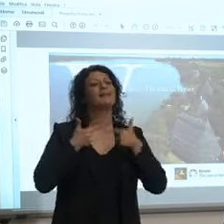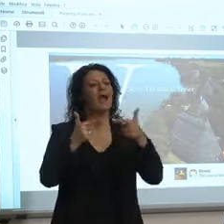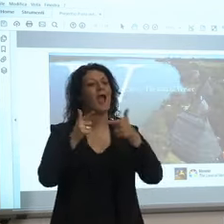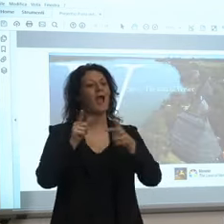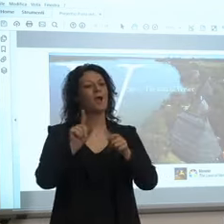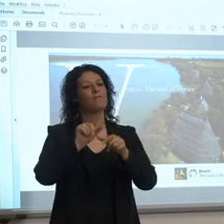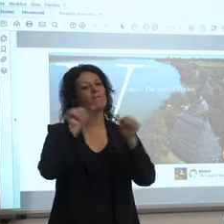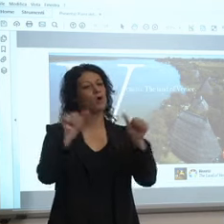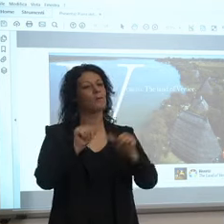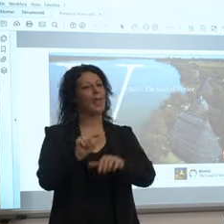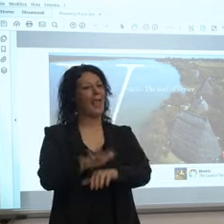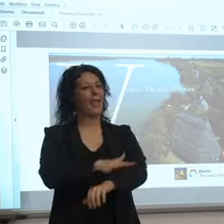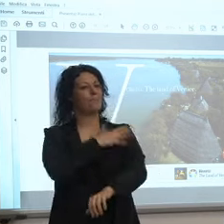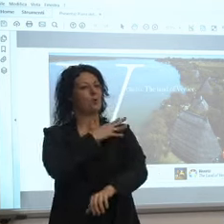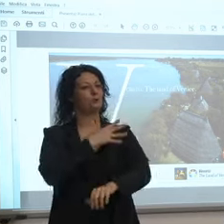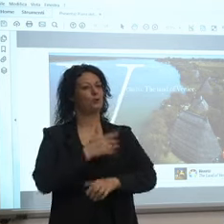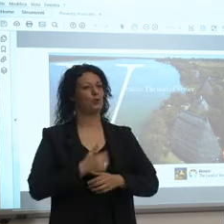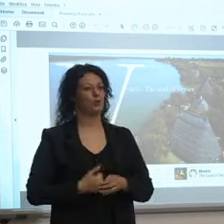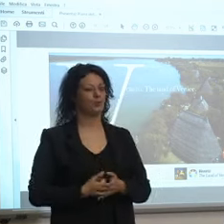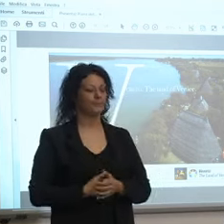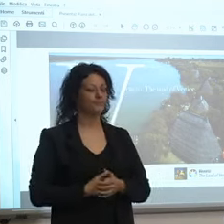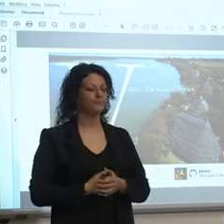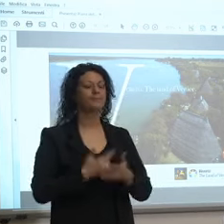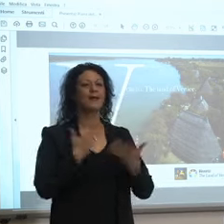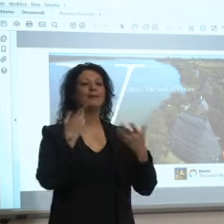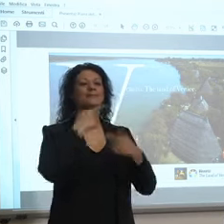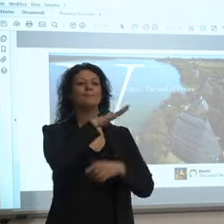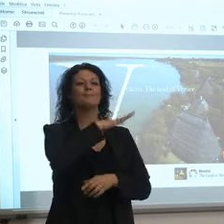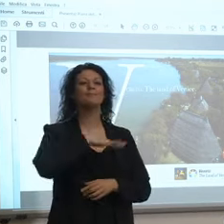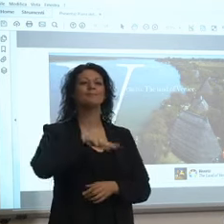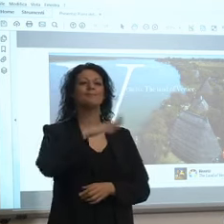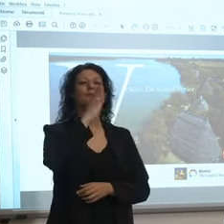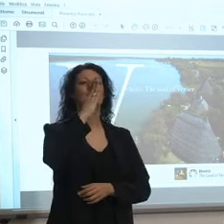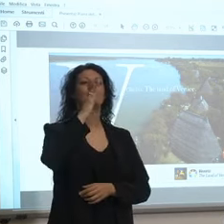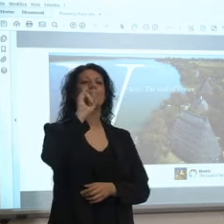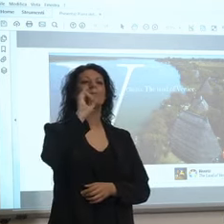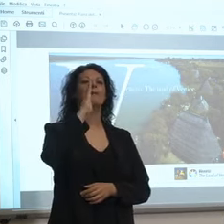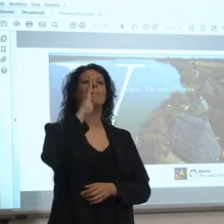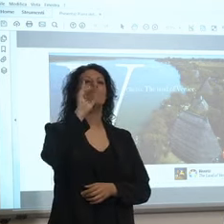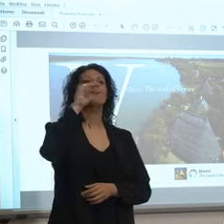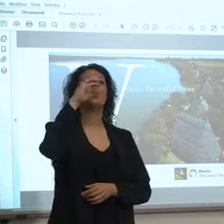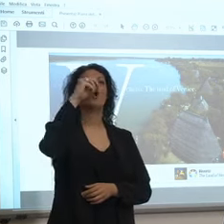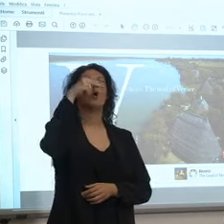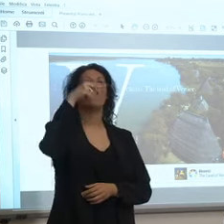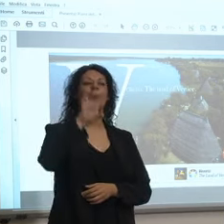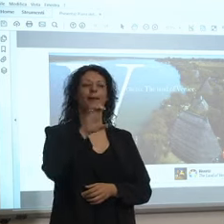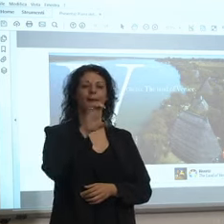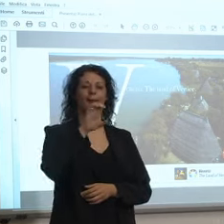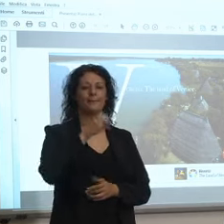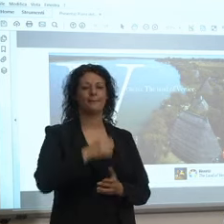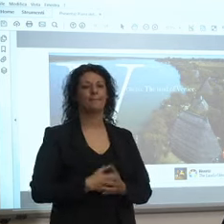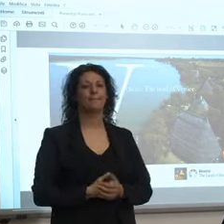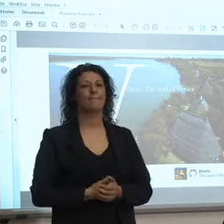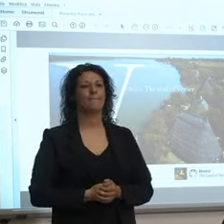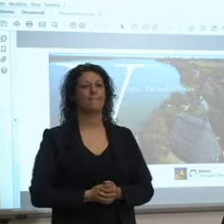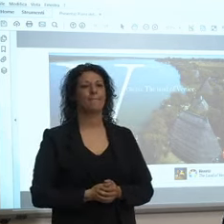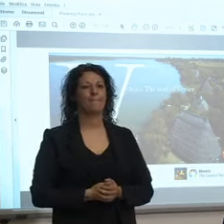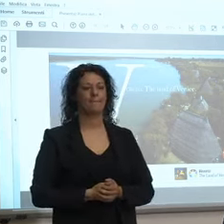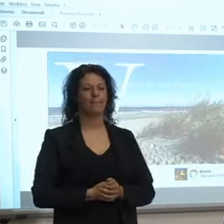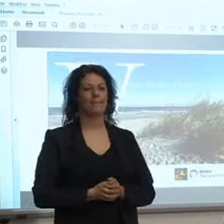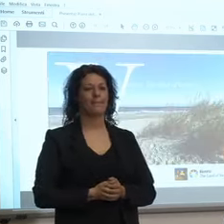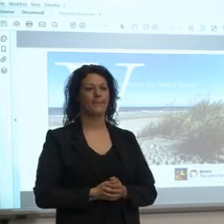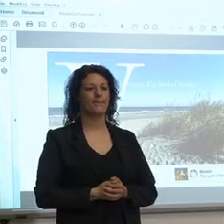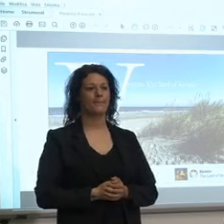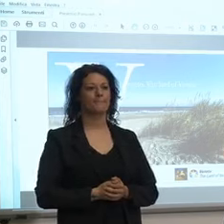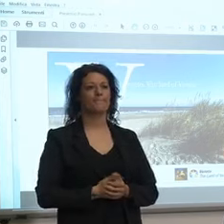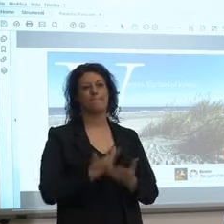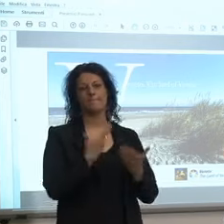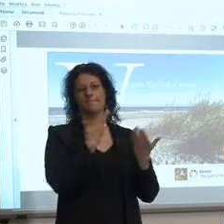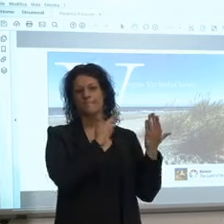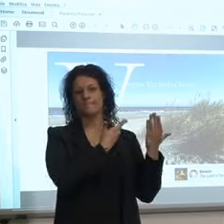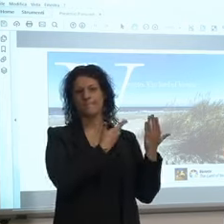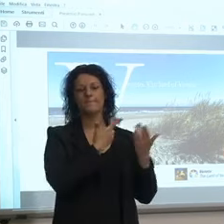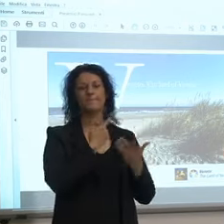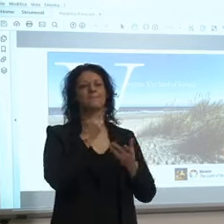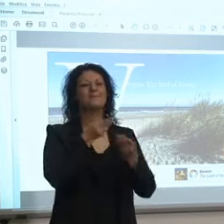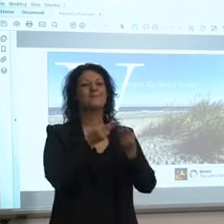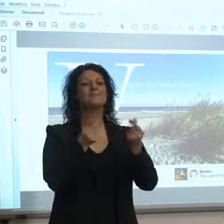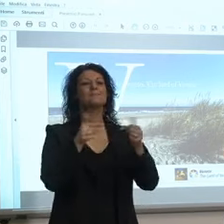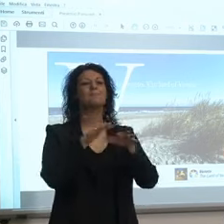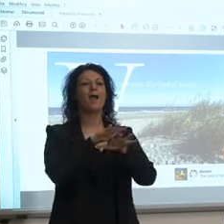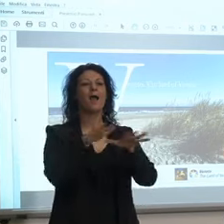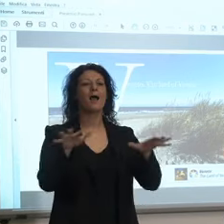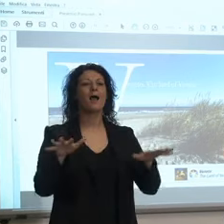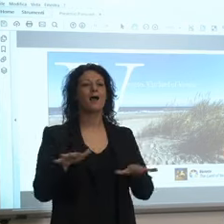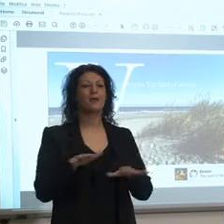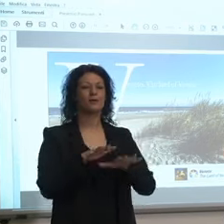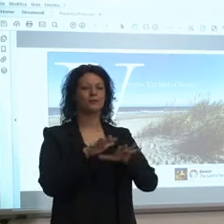ecco questa per esempio è il Bibione con i Casoni adesso io non voglio citare le località perché ripeto ci saranno tutte ecco anche questa è spiaggia